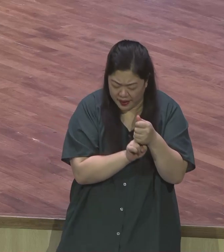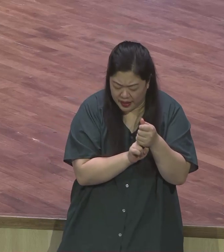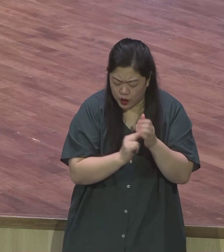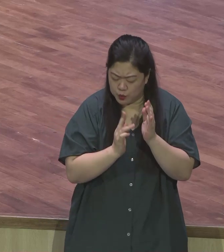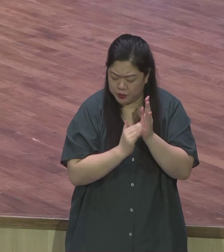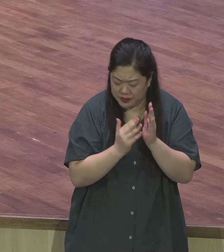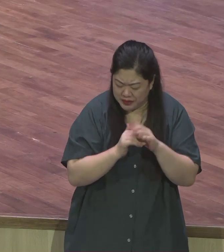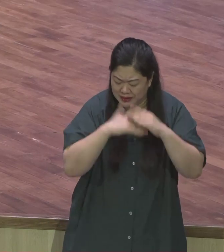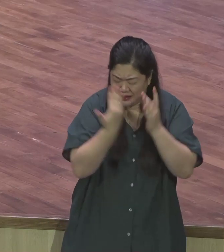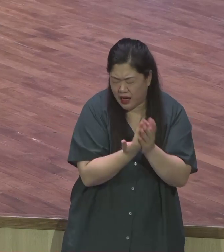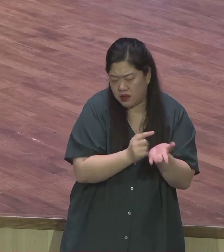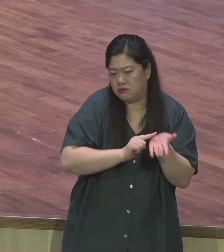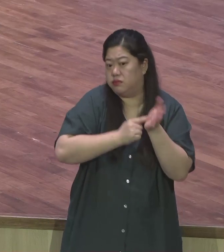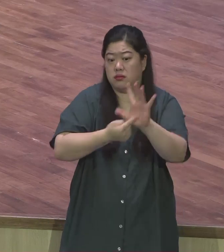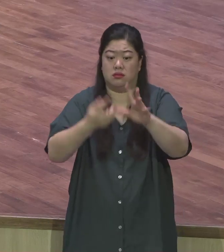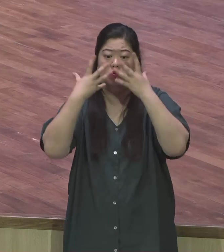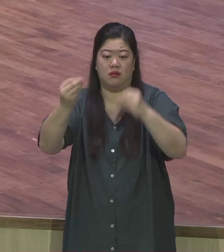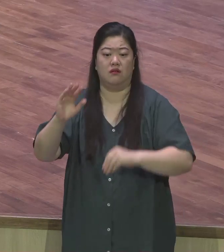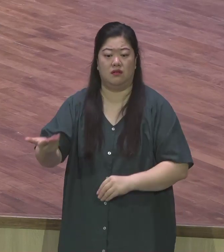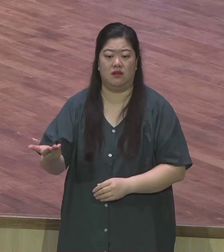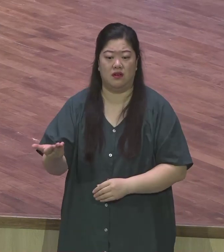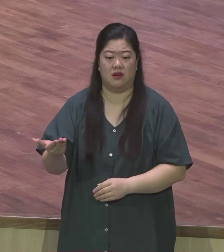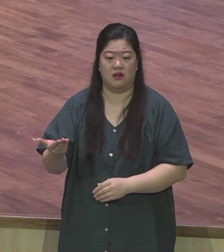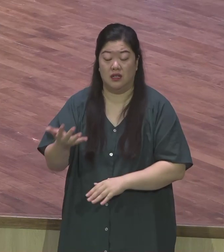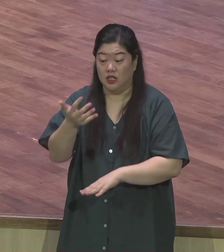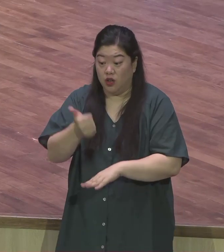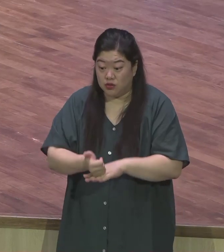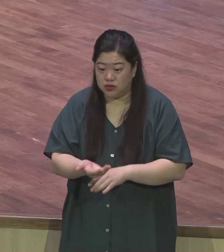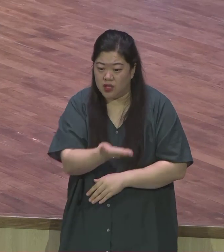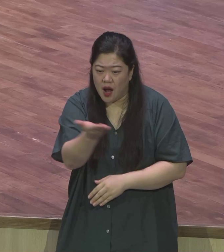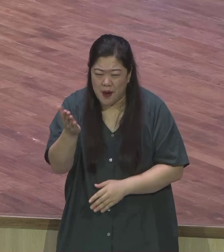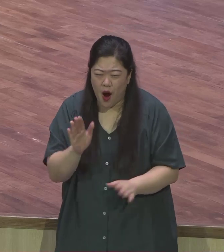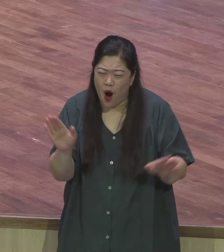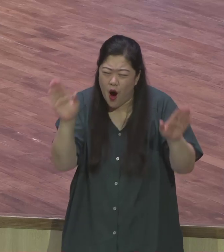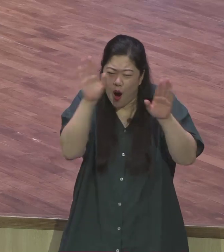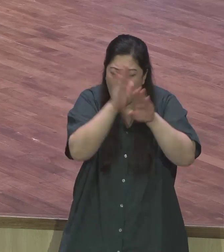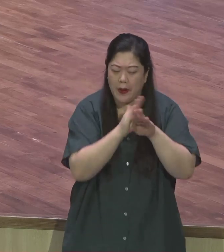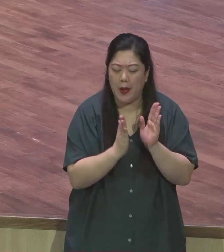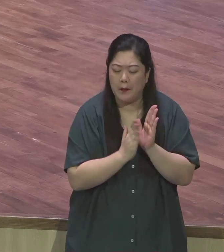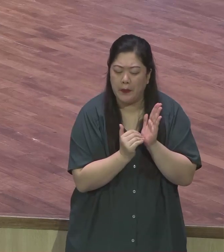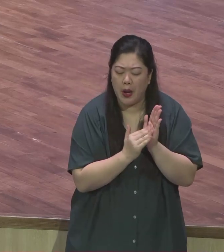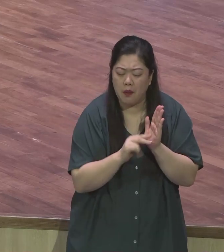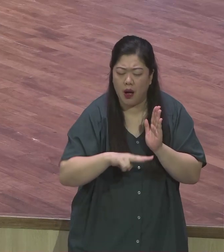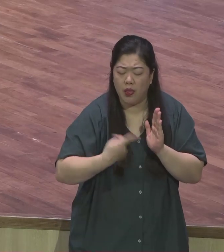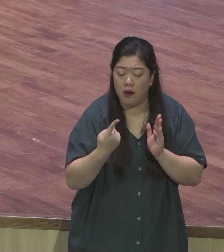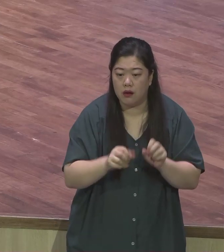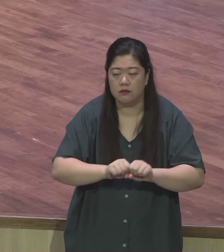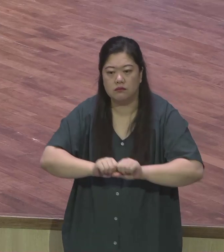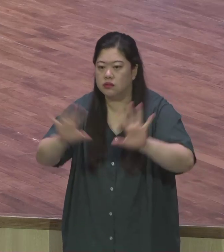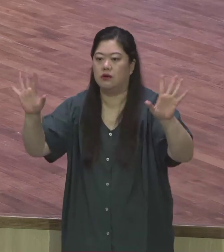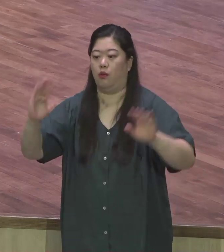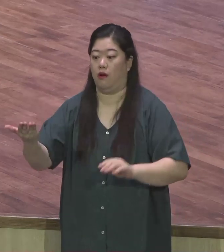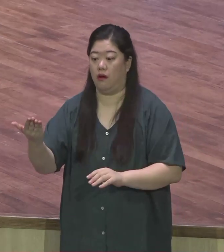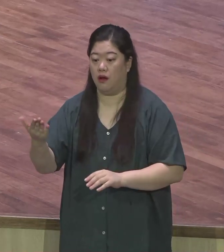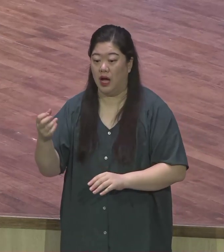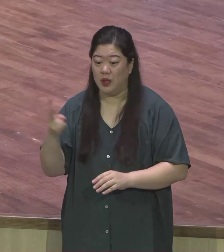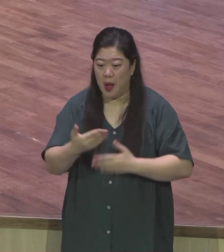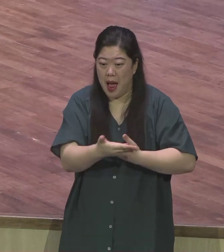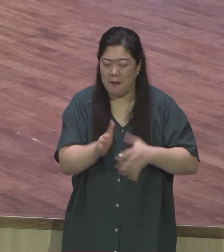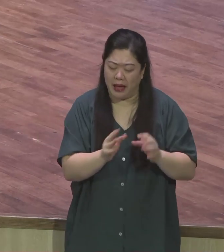것이 알려지지 않을 것이 없나니 이러므로 너희가 어두운 데서 말한 모든 것이 광명한 데서 들리고 너희가 골방에서 귀에